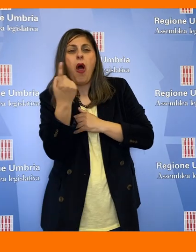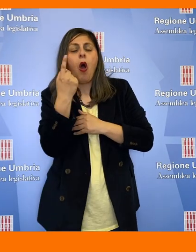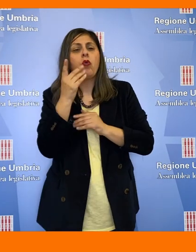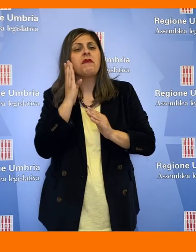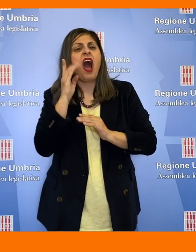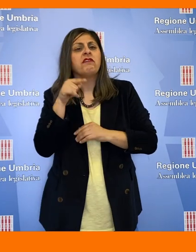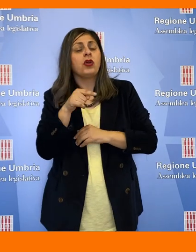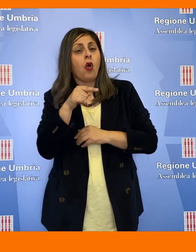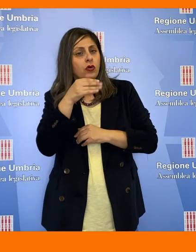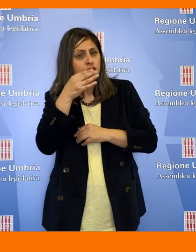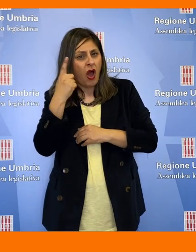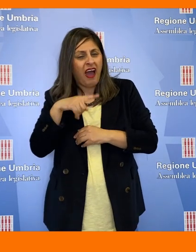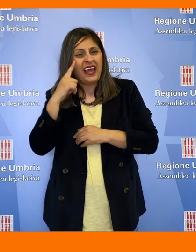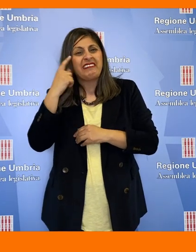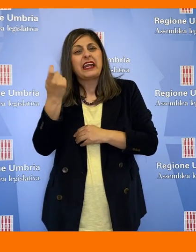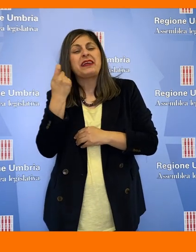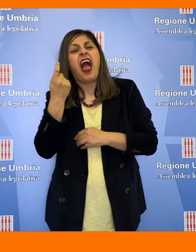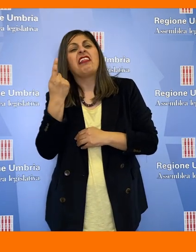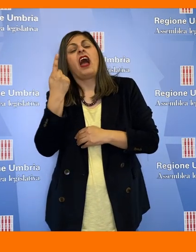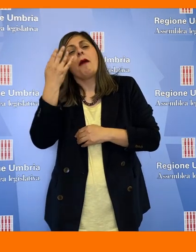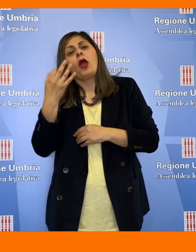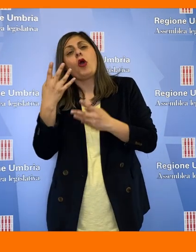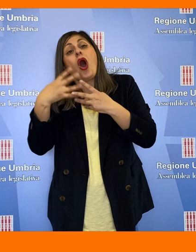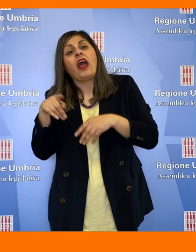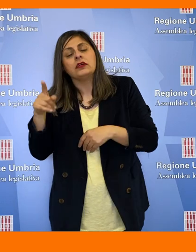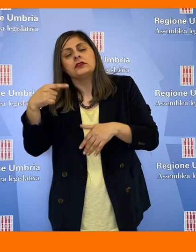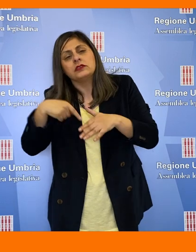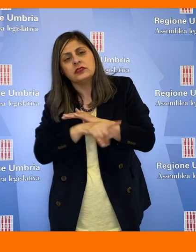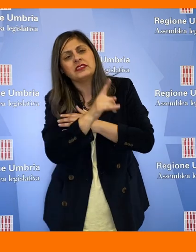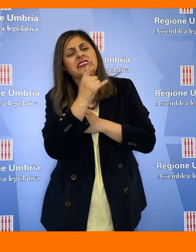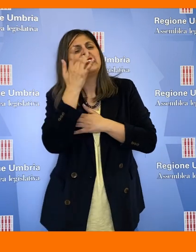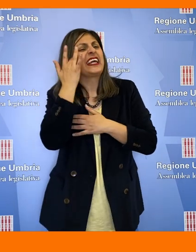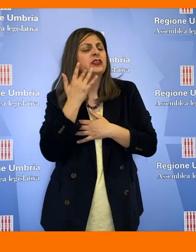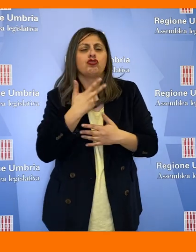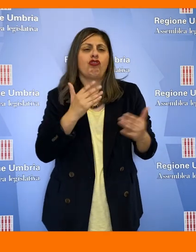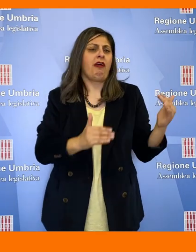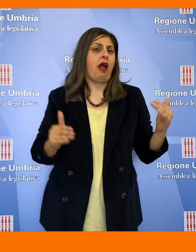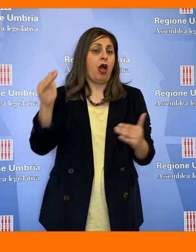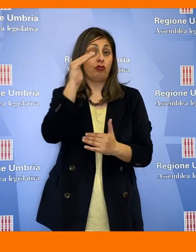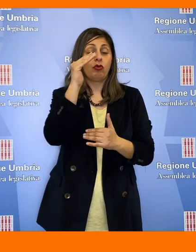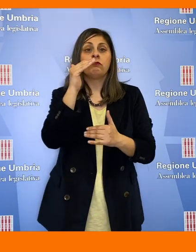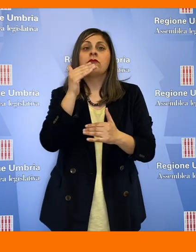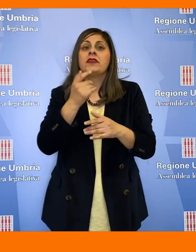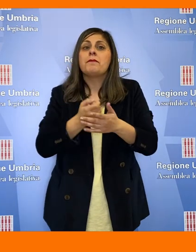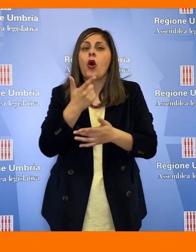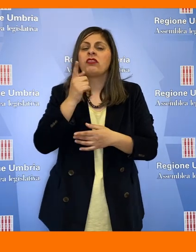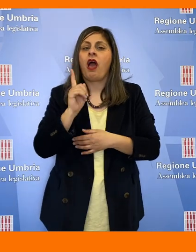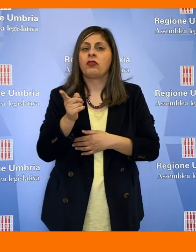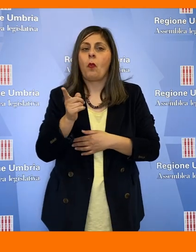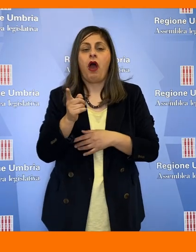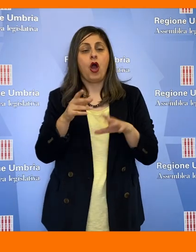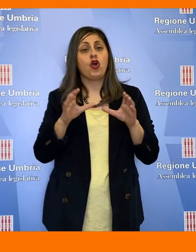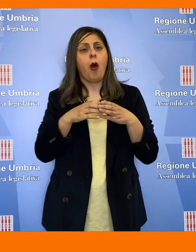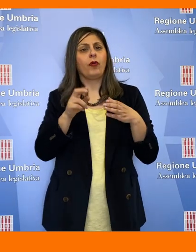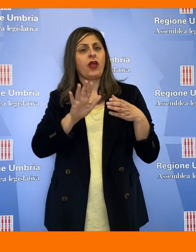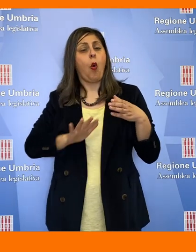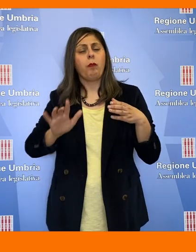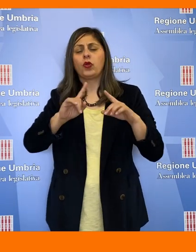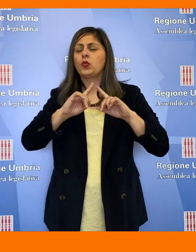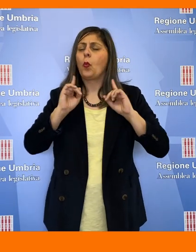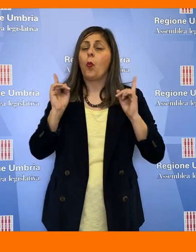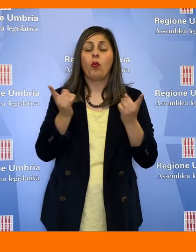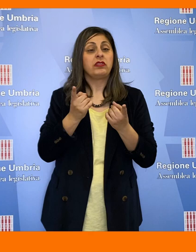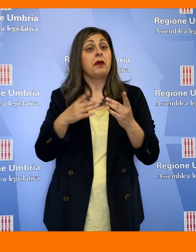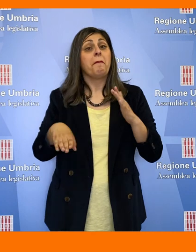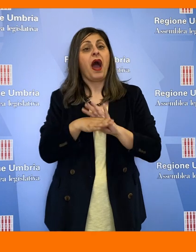infiltrazioni mafiosa e di criminalità organizzata sono sicuramente elevate, quindi è necessario che tutte le comunità Umbria